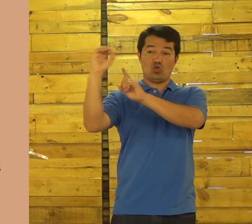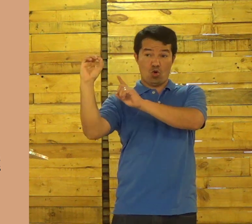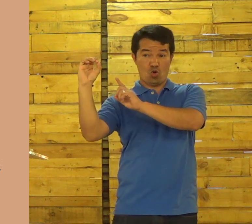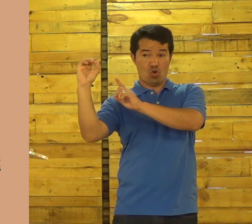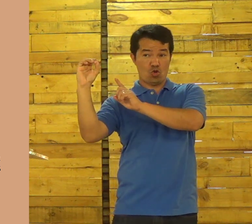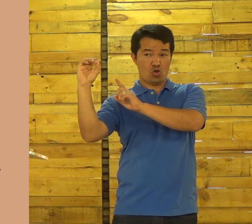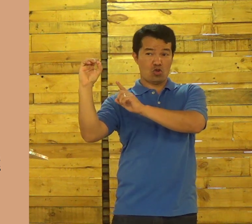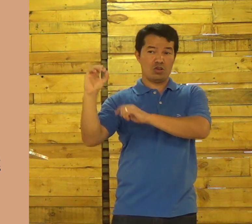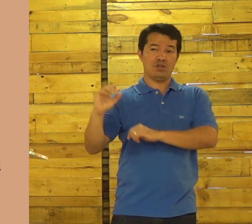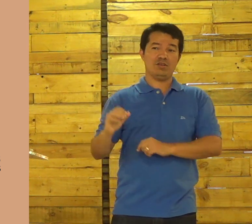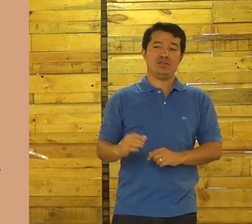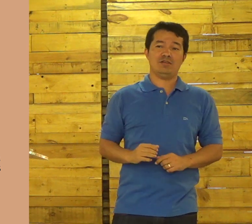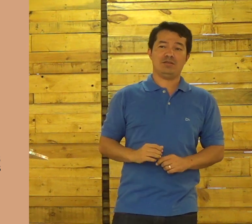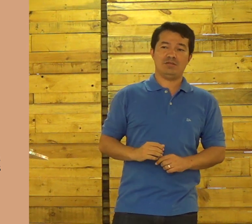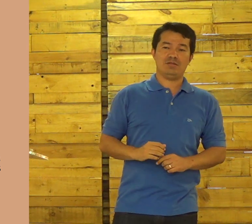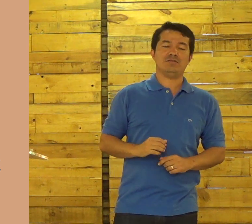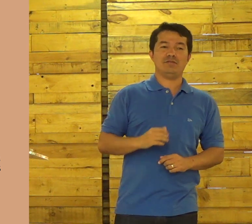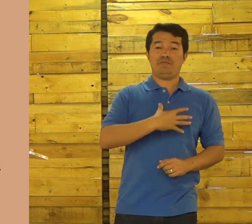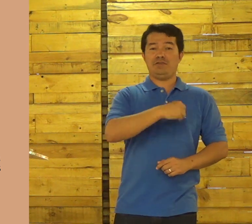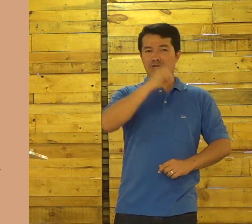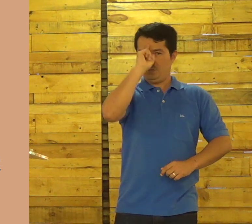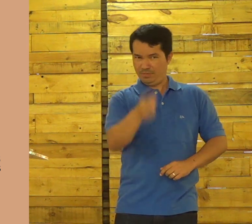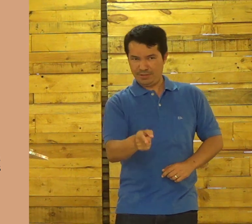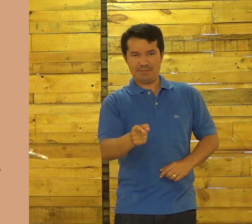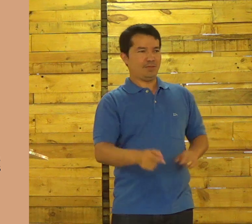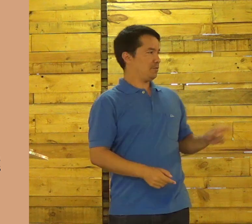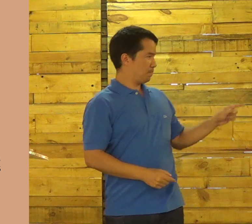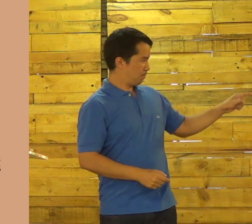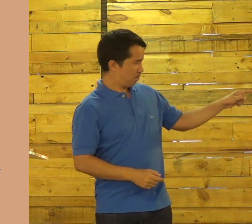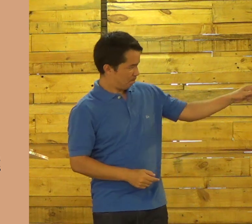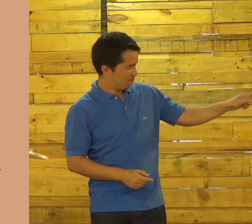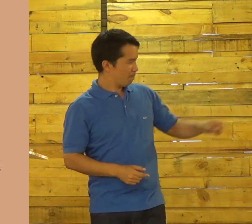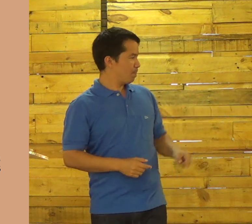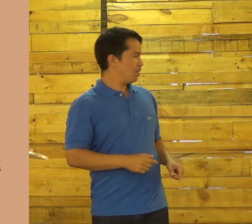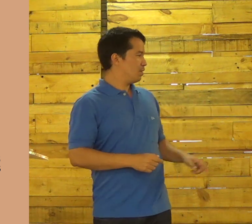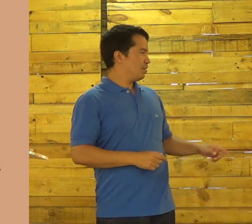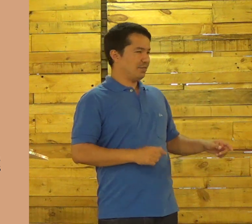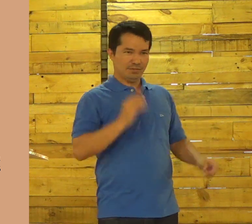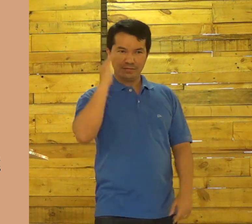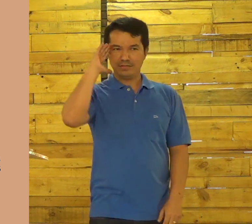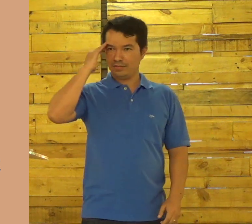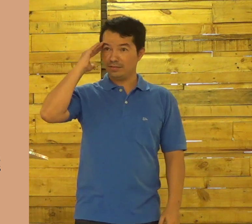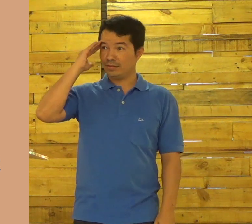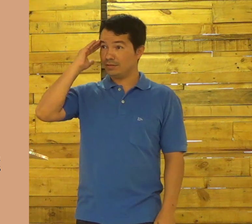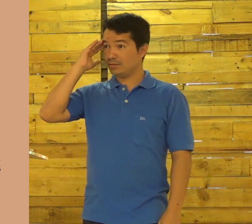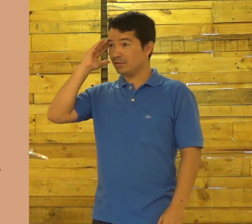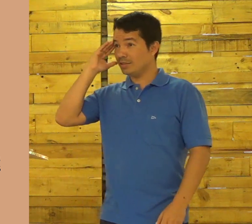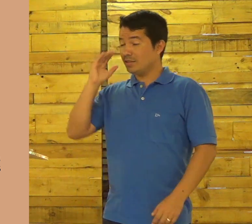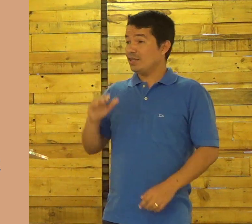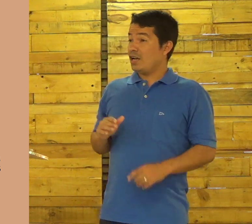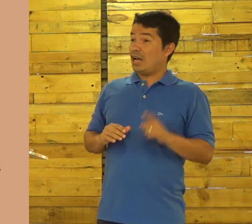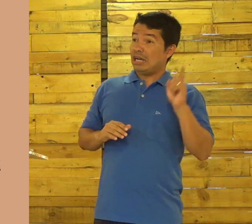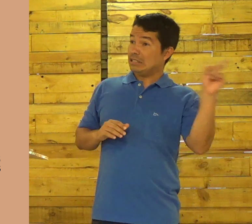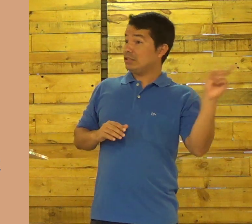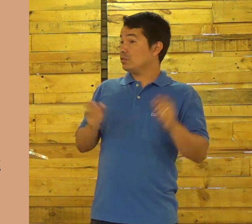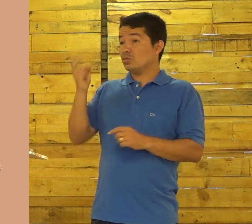O mandamento. O mandamento para o filho. Entendeu o que significa isso?